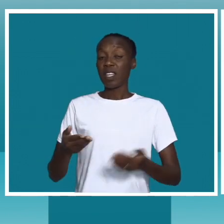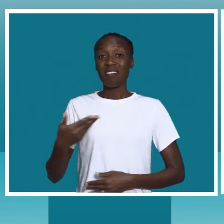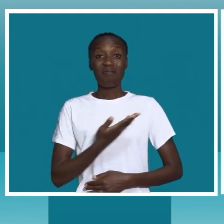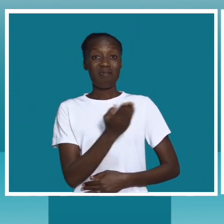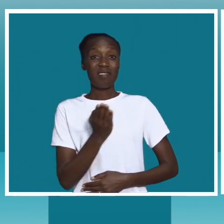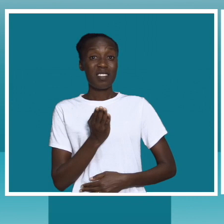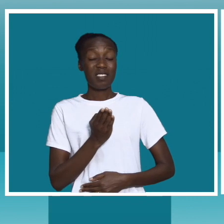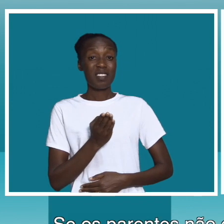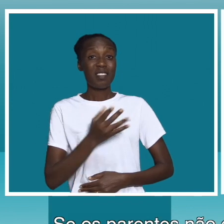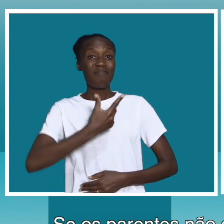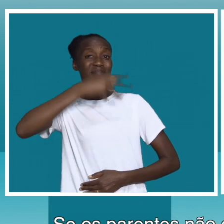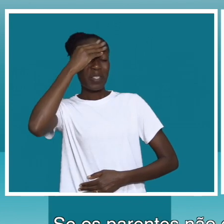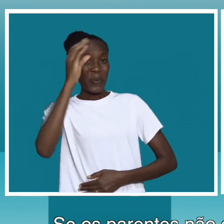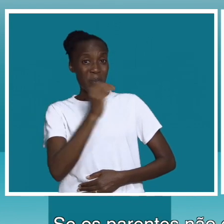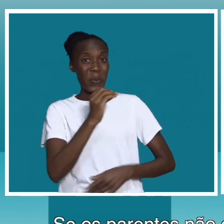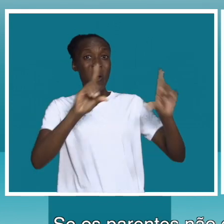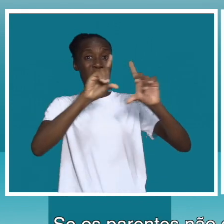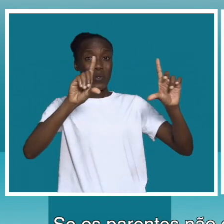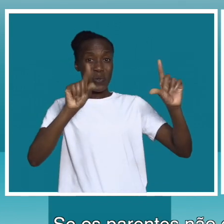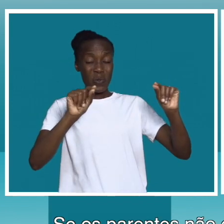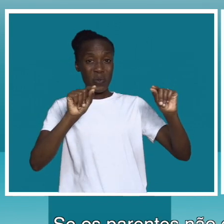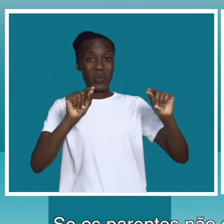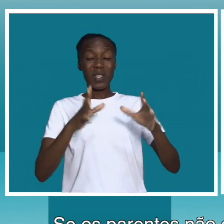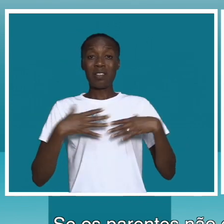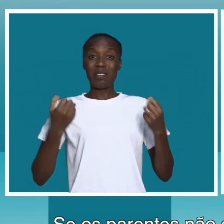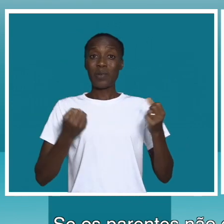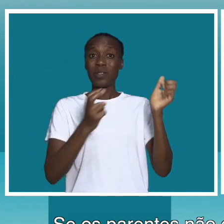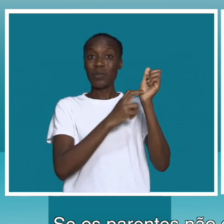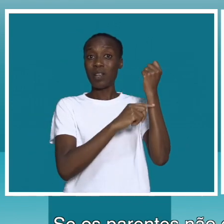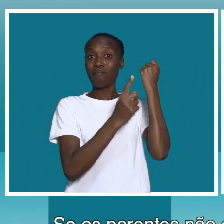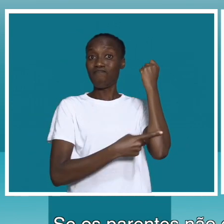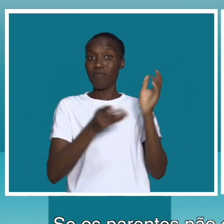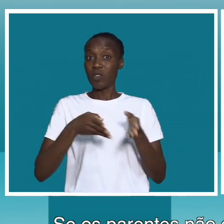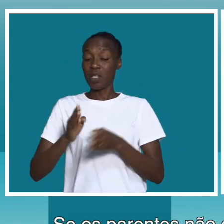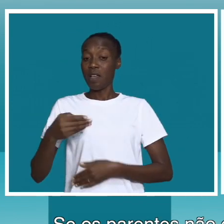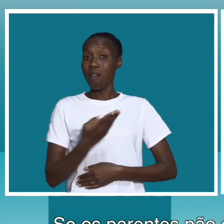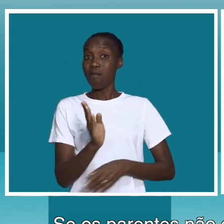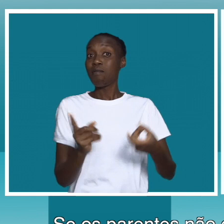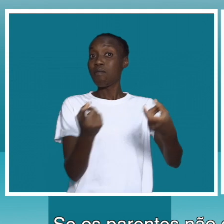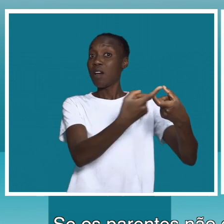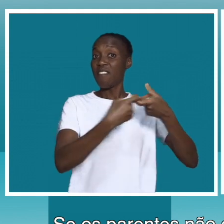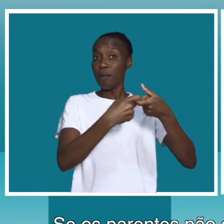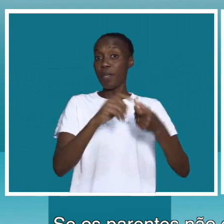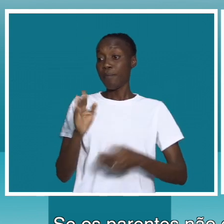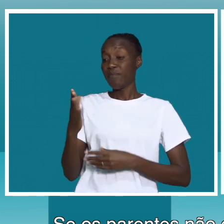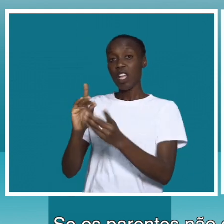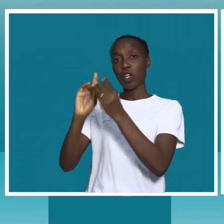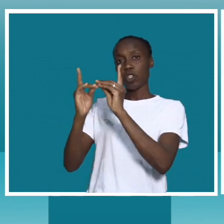se os parentes não entendem a essência da discussão sobre saúde sexual e reprodutiva dentro da família os